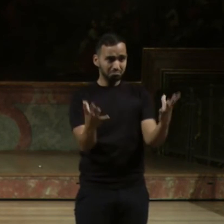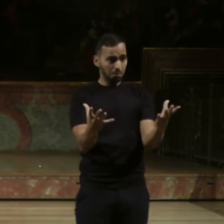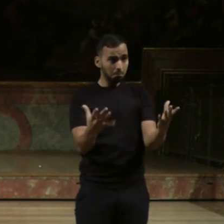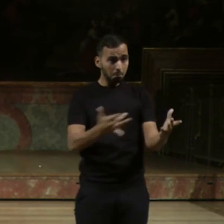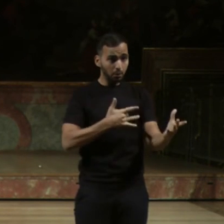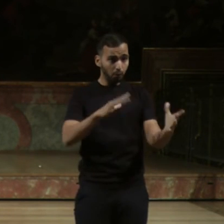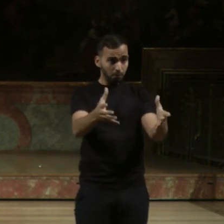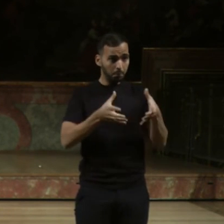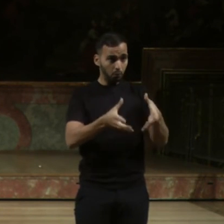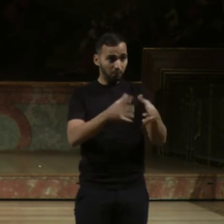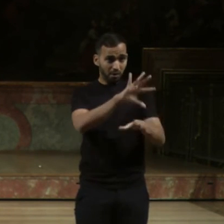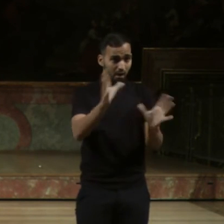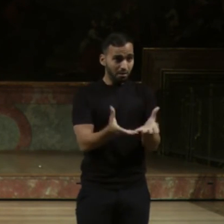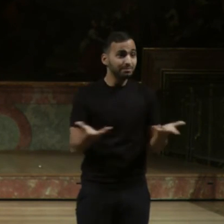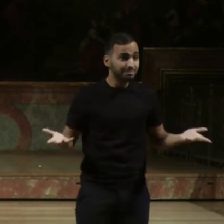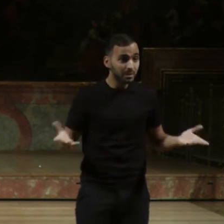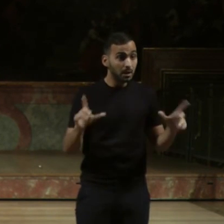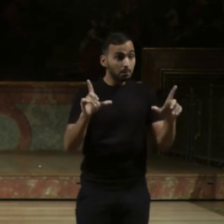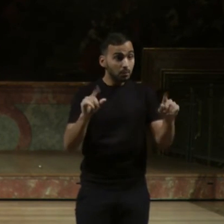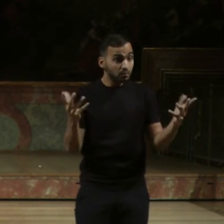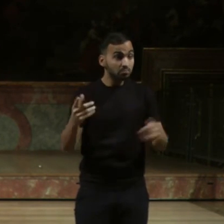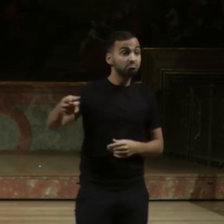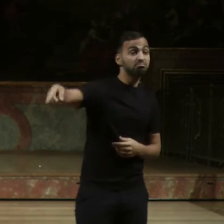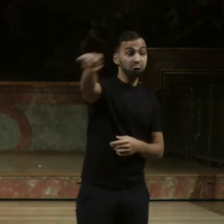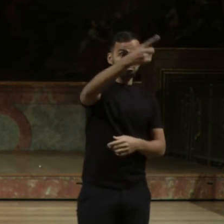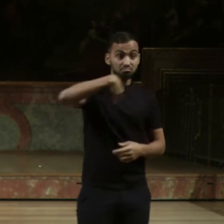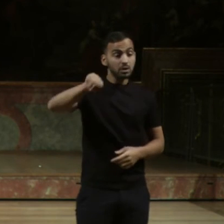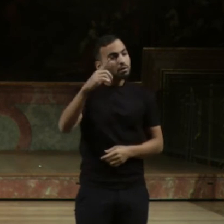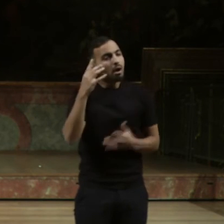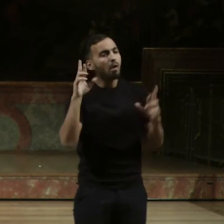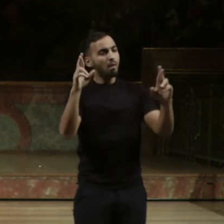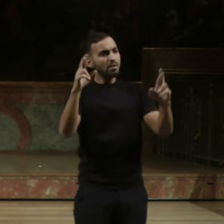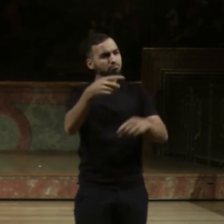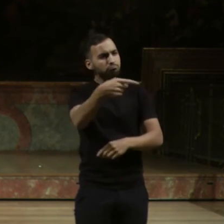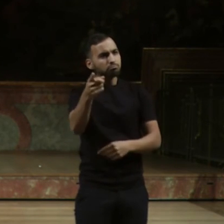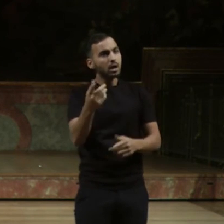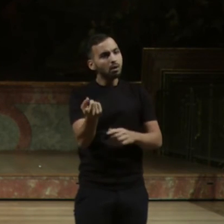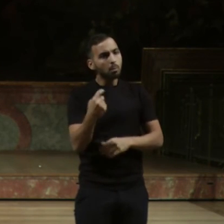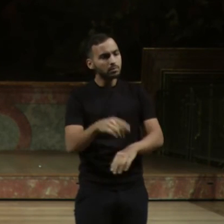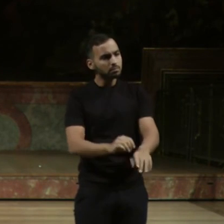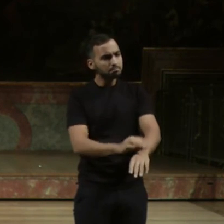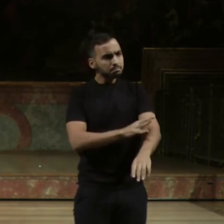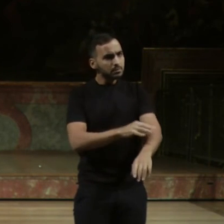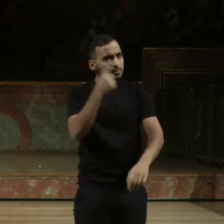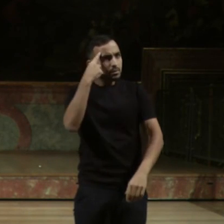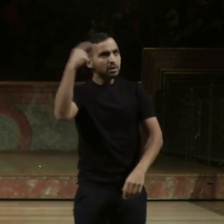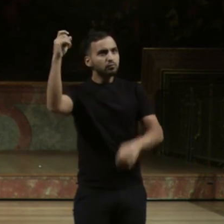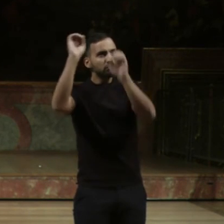dass wir alle gemeinsam heute darüber ein bisschen philosophieren, emotionalisieren und am Ende des Abends